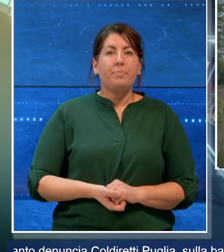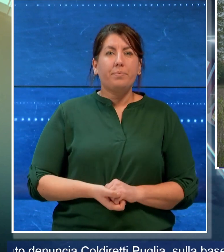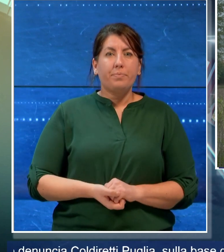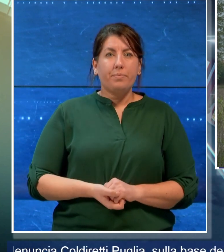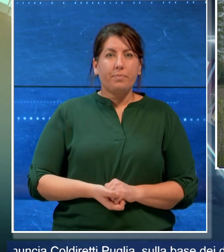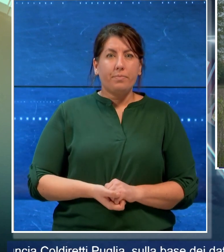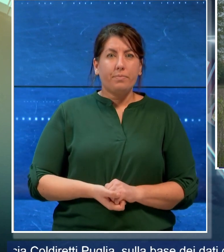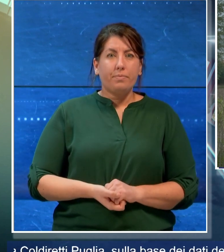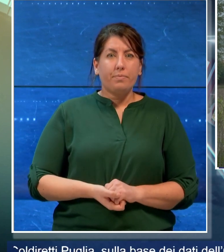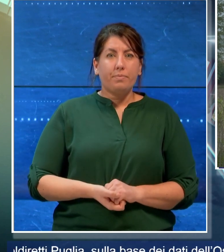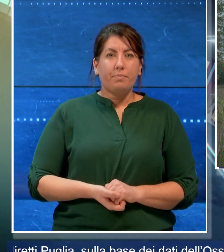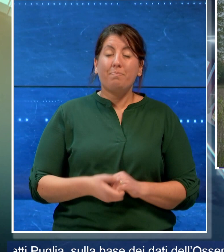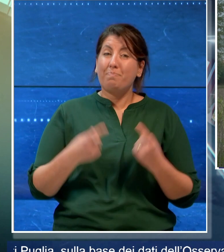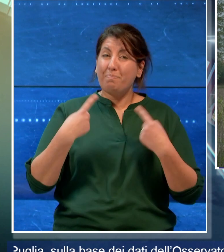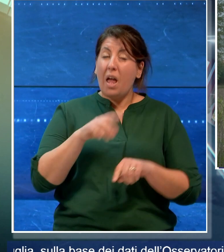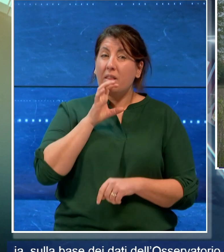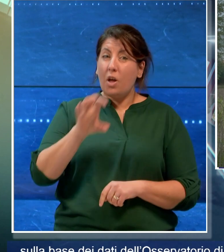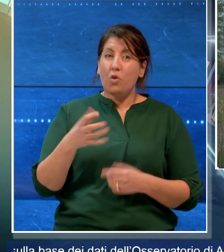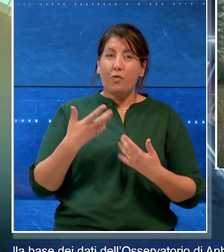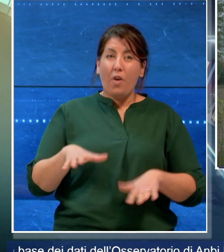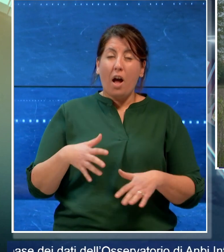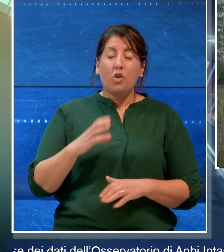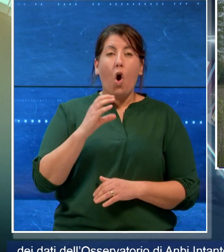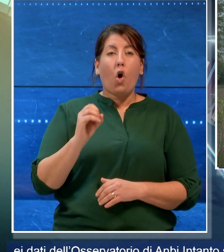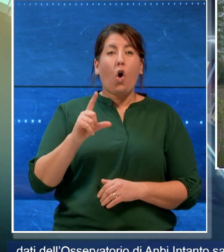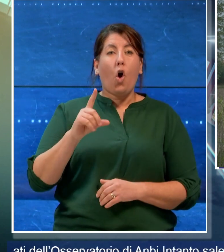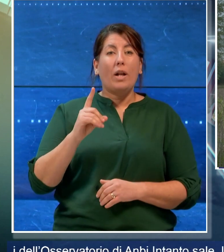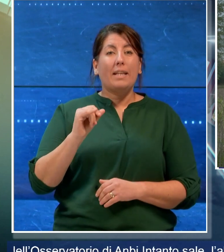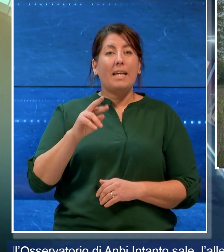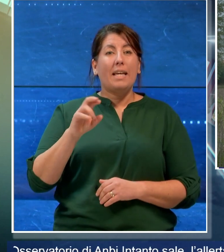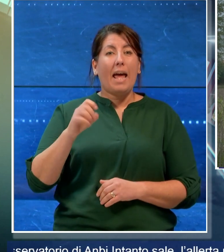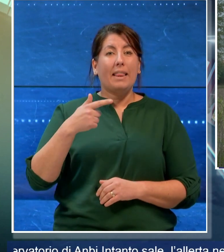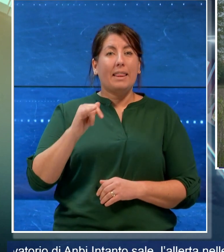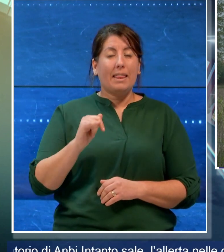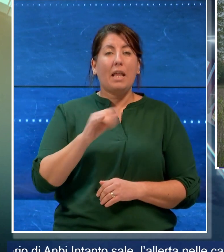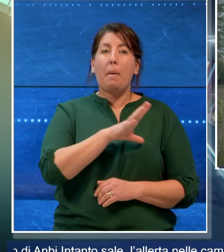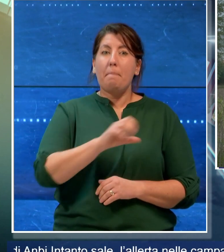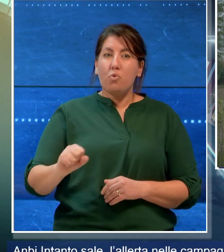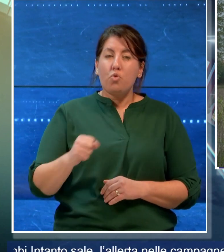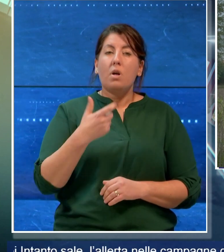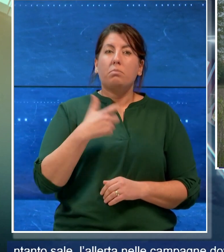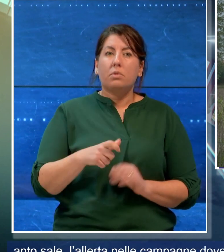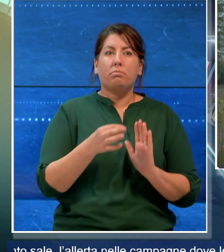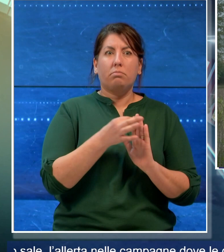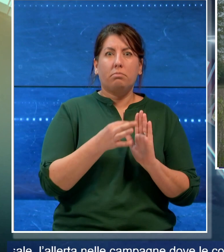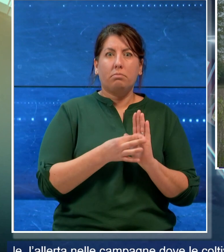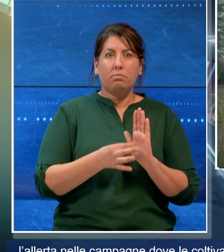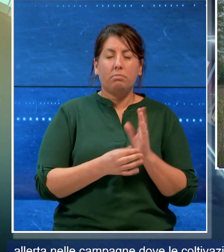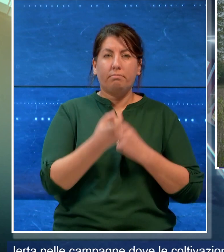E quanto denuncia Coldiretti Puglia sulla base dei dati dell'osservatorio di